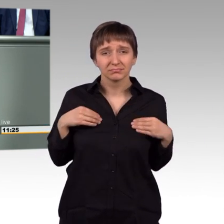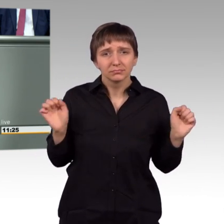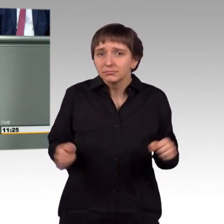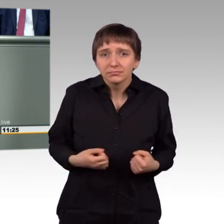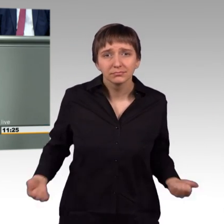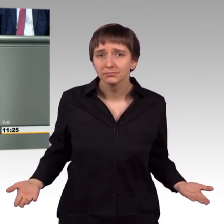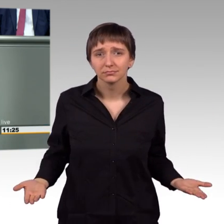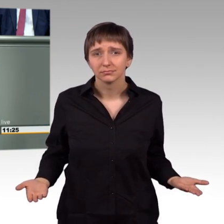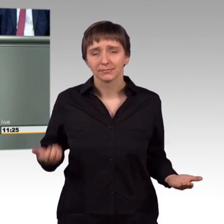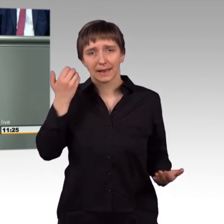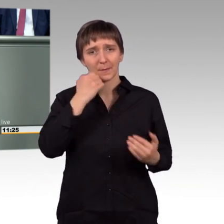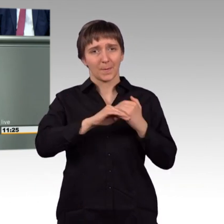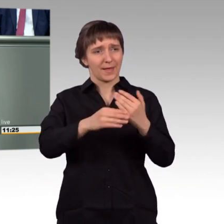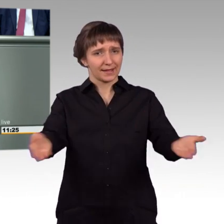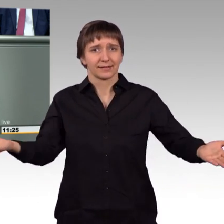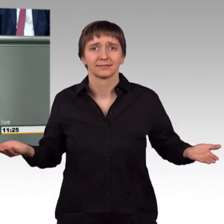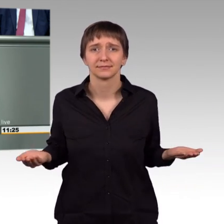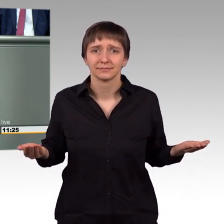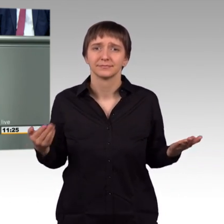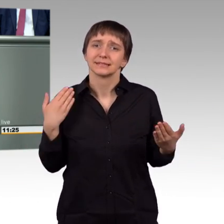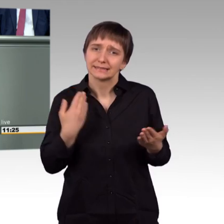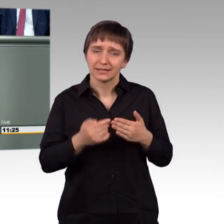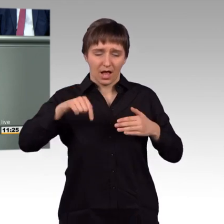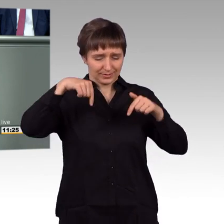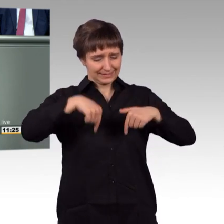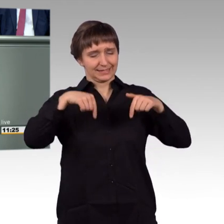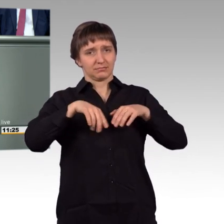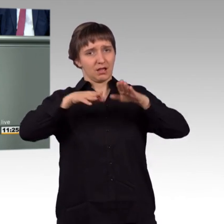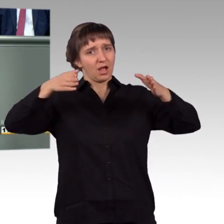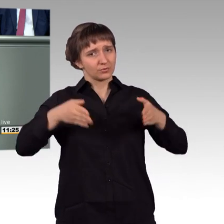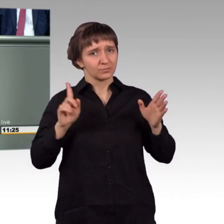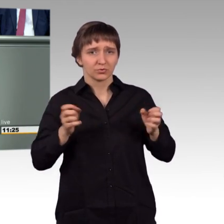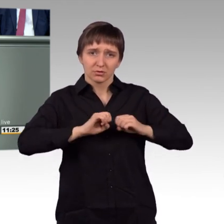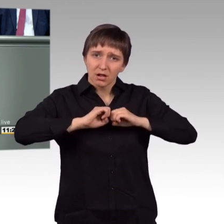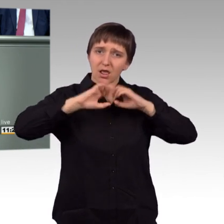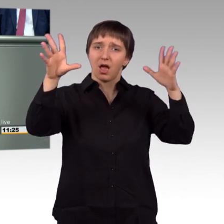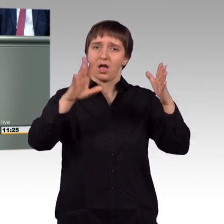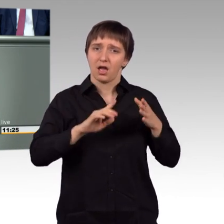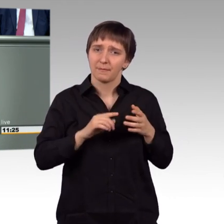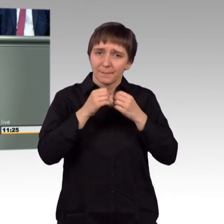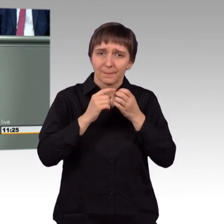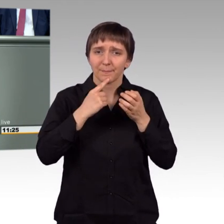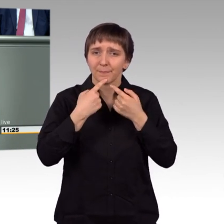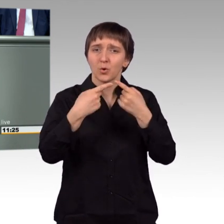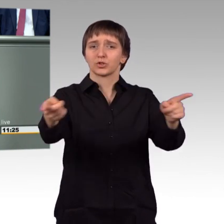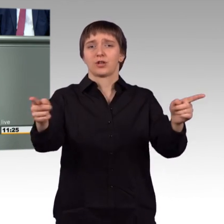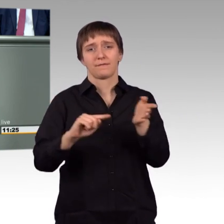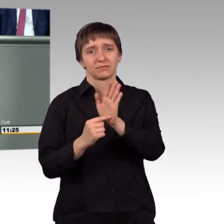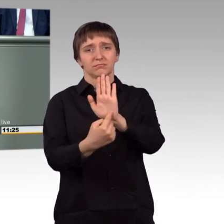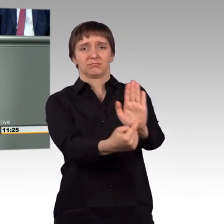deswegen denke ich, auch aus diesem Hause sollte es eine klare Botschaft auch der Unterstützung und vielleicht auch der Ermutigung an Herrn Stoltenberg geben,